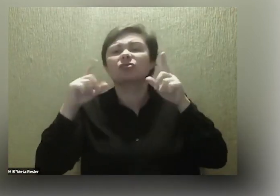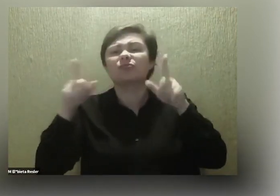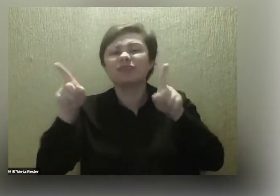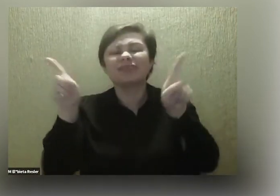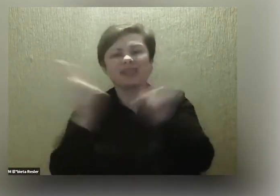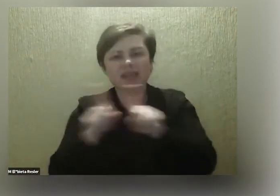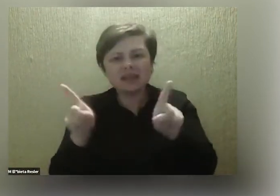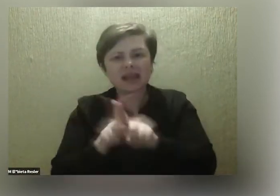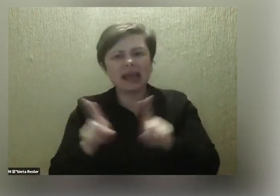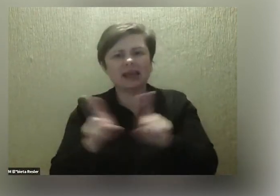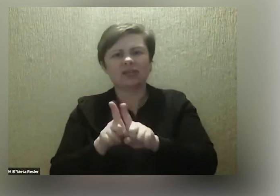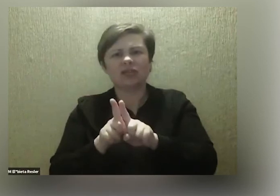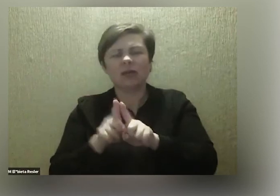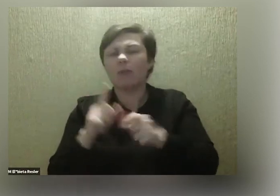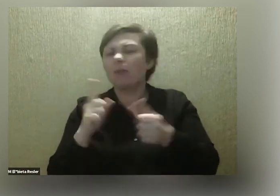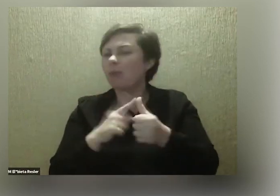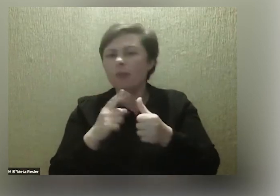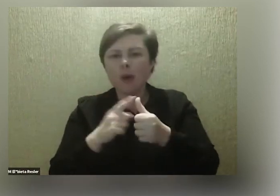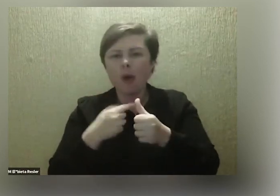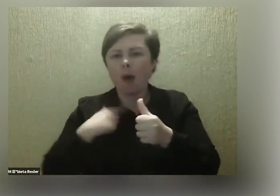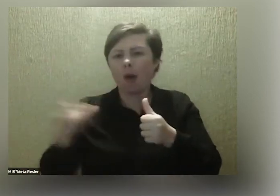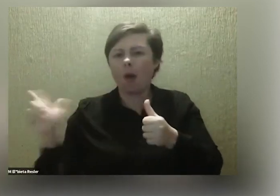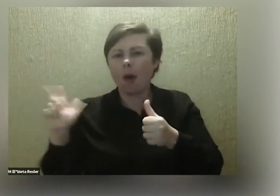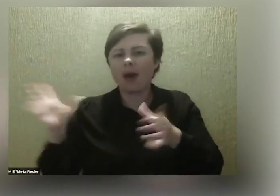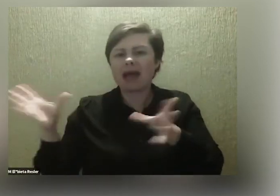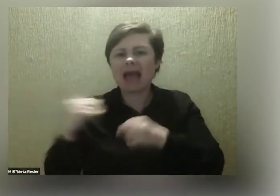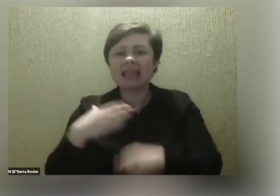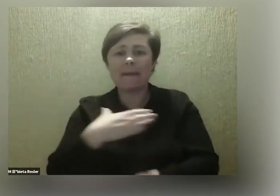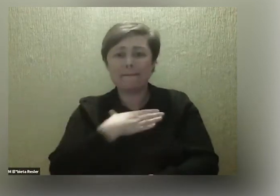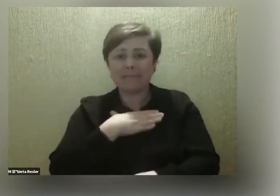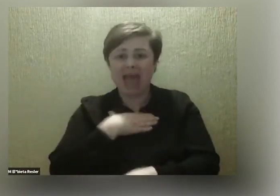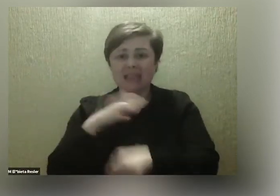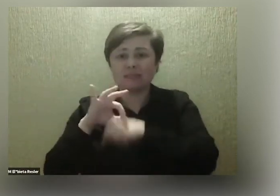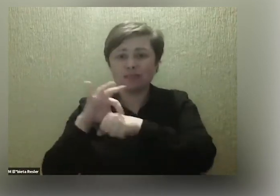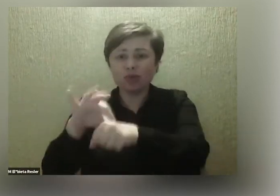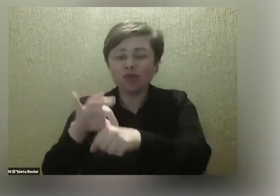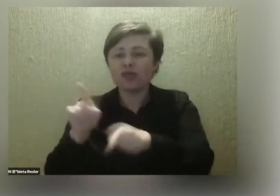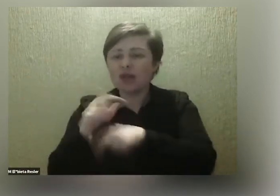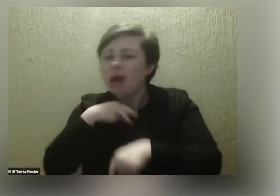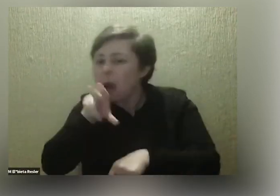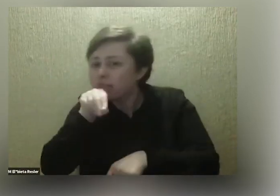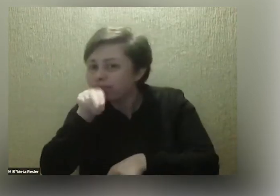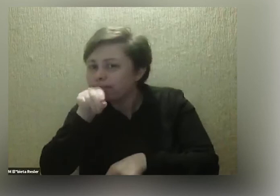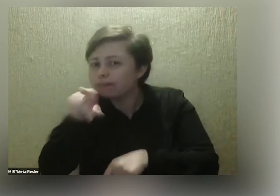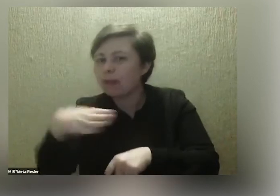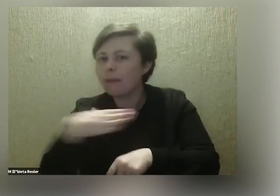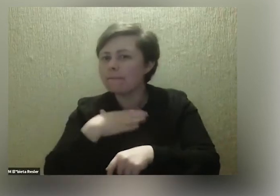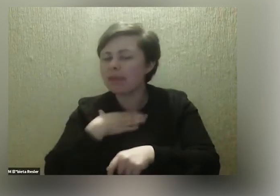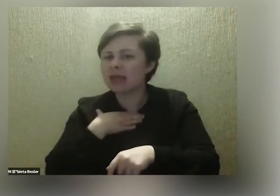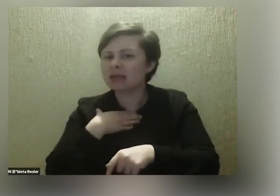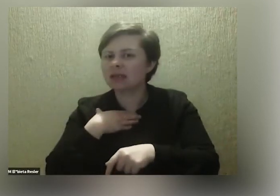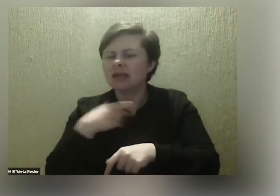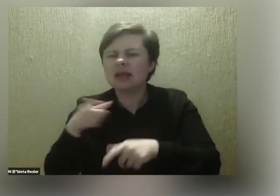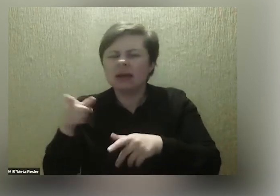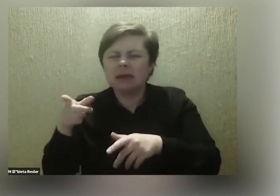też... Po pierwsze, my poruszamy się z psami przewodnikami, więc te komendy, które wydajemy psom, one nie są jakoś super